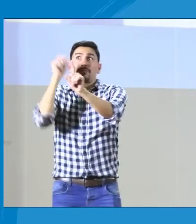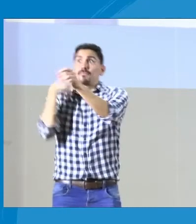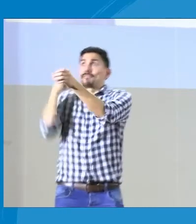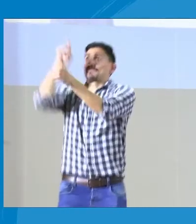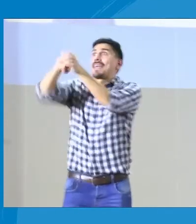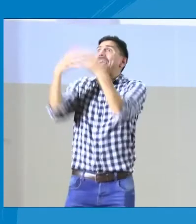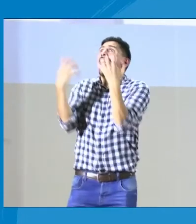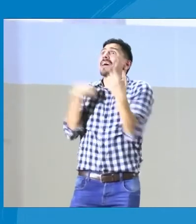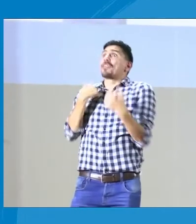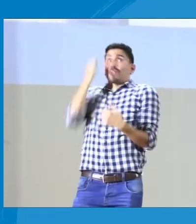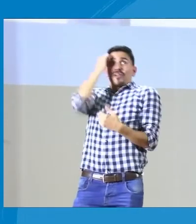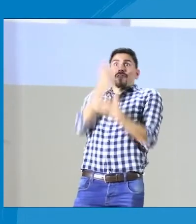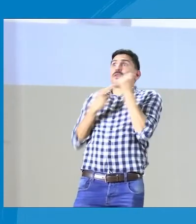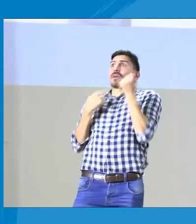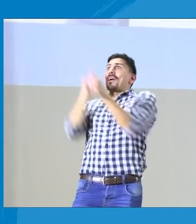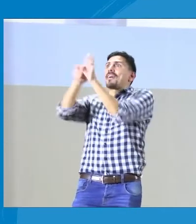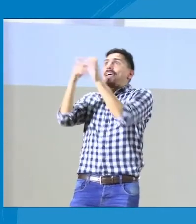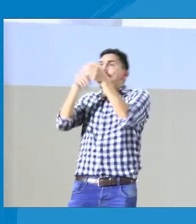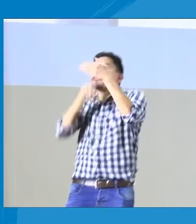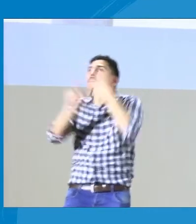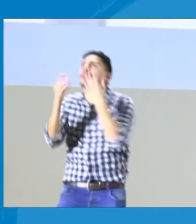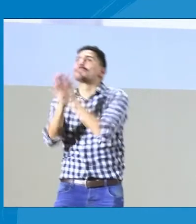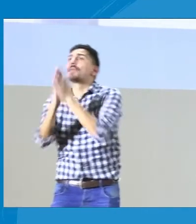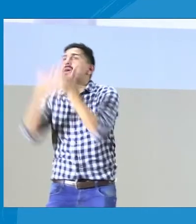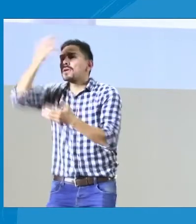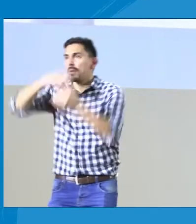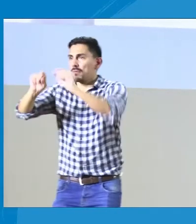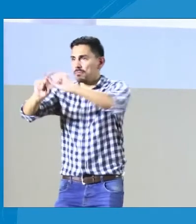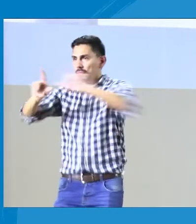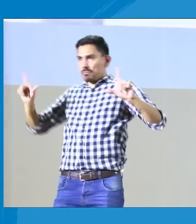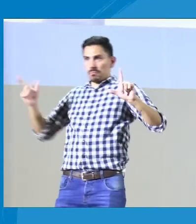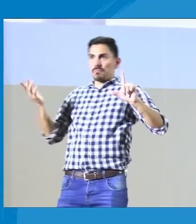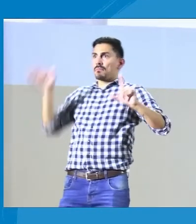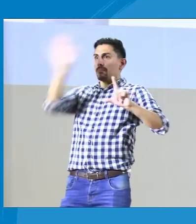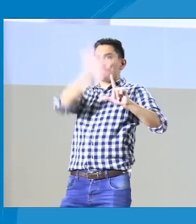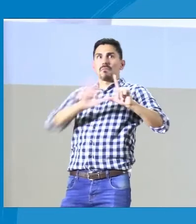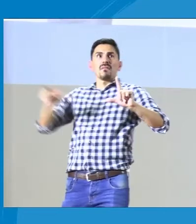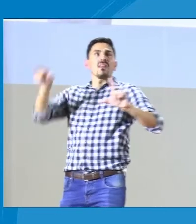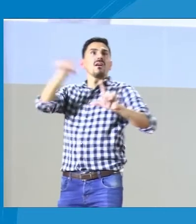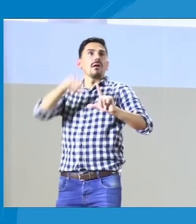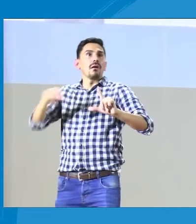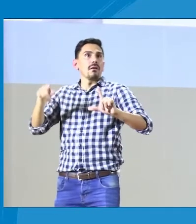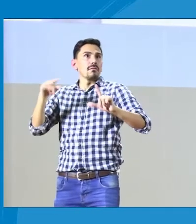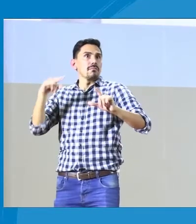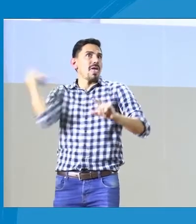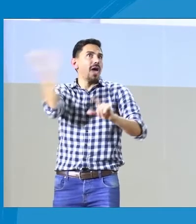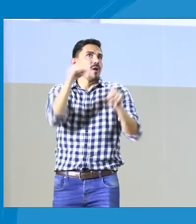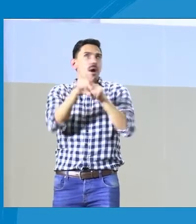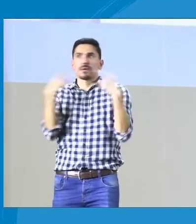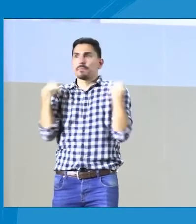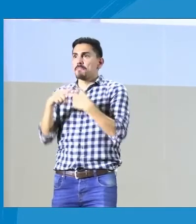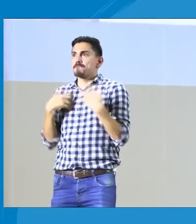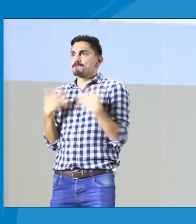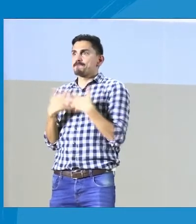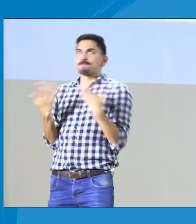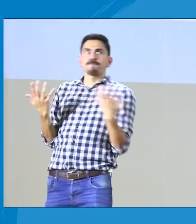Cuando hablamos, por ejemplo, como maestro docente y quiere entrar a este concurso,